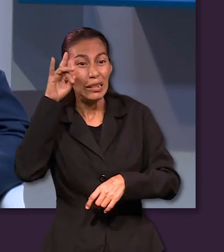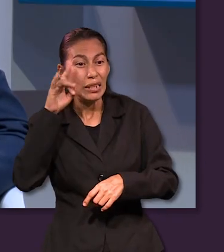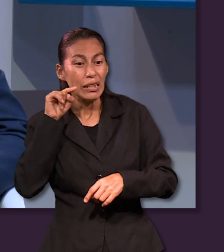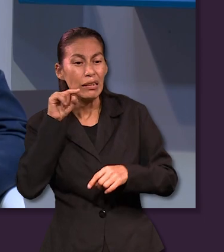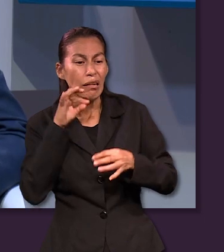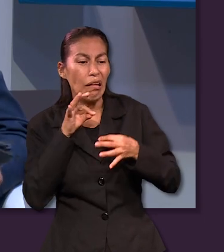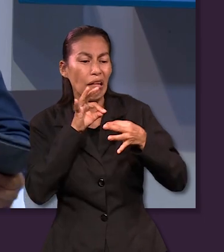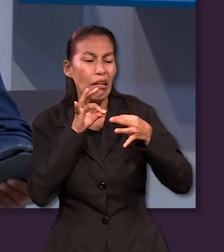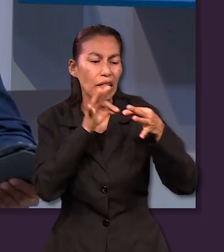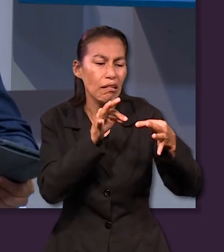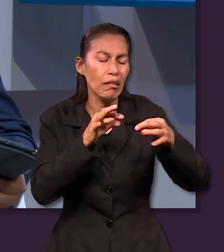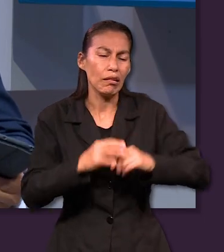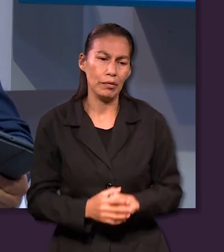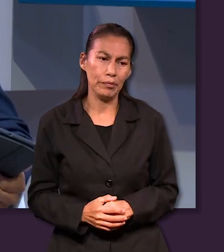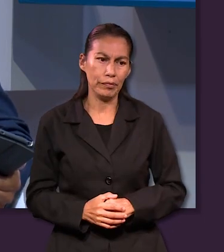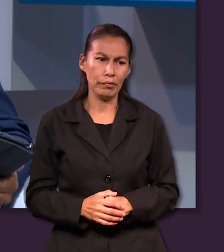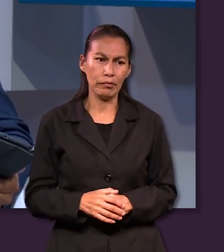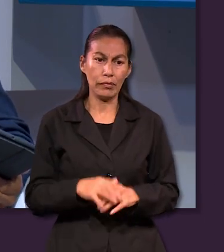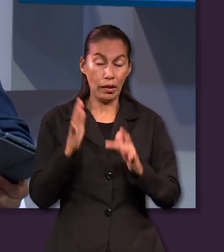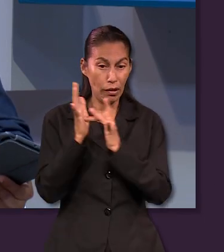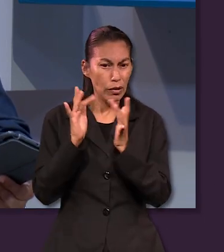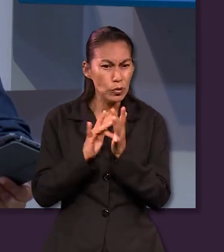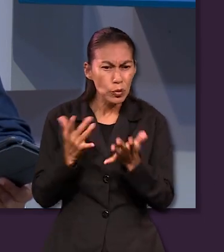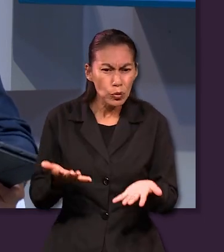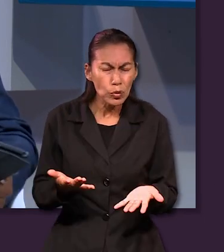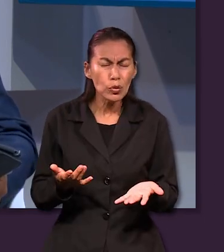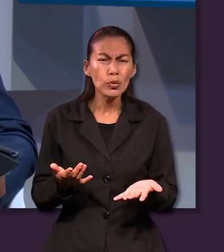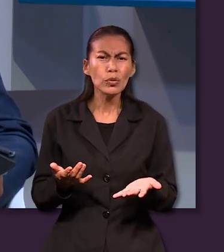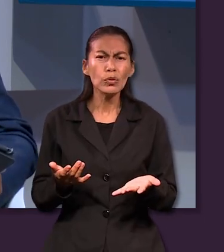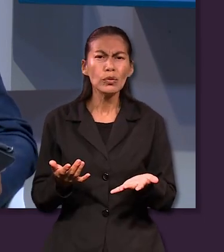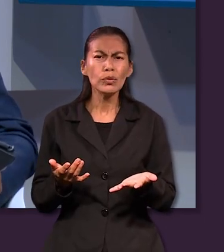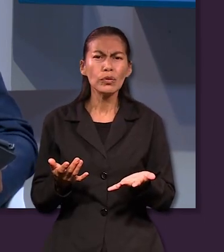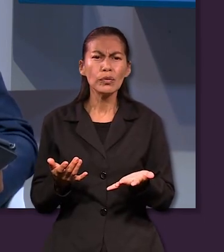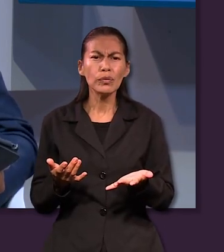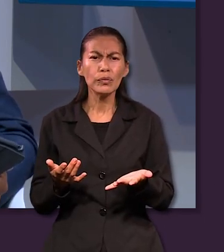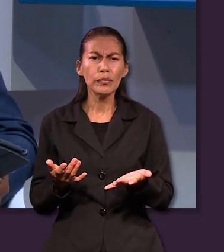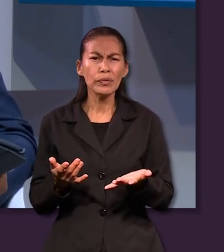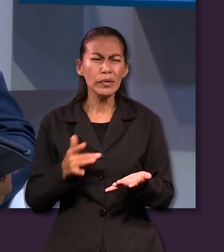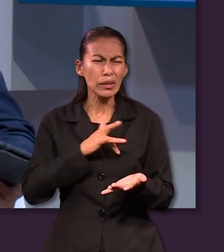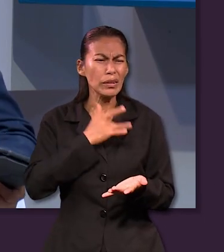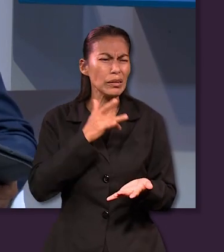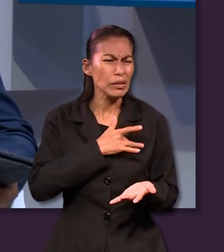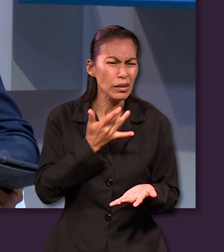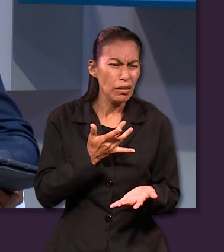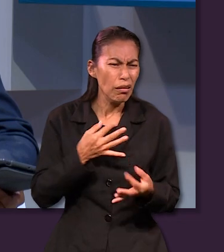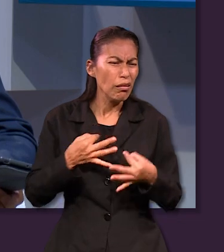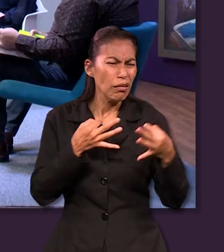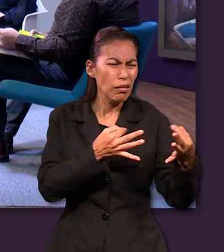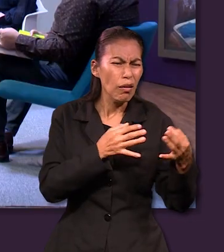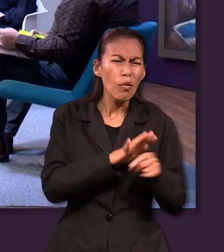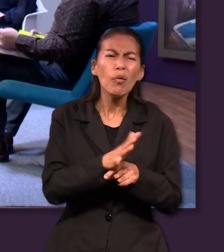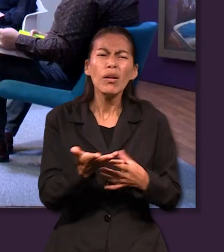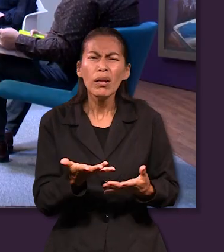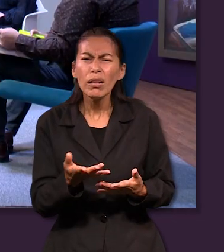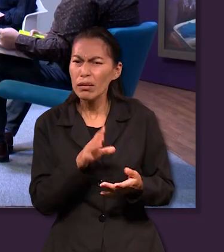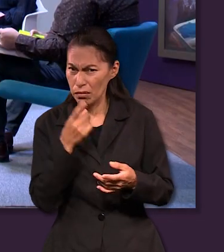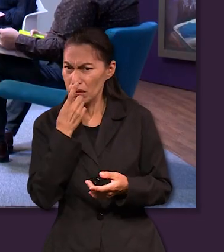En esta parte de la lección habla de las tentaciones de Jesús. ¿Podemos mencionar cuáles son las tentaciones y